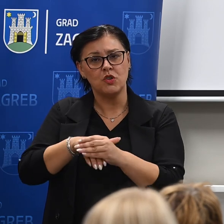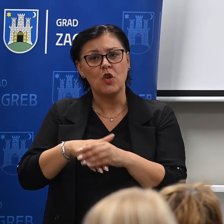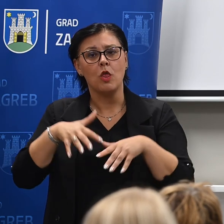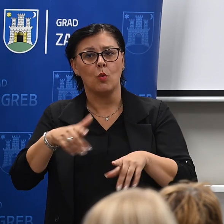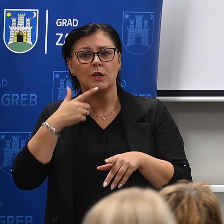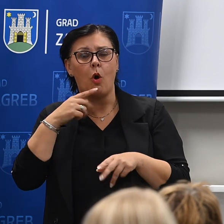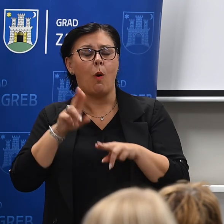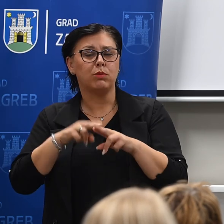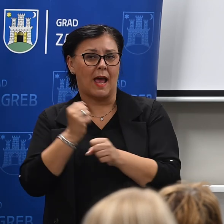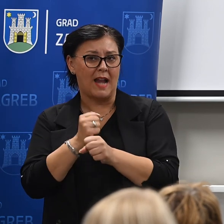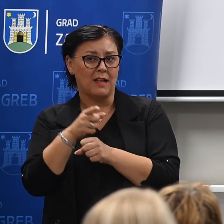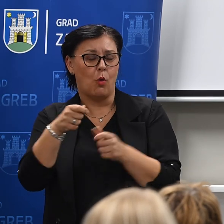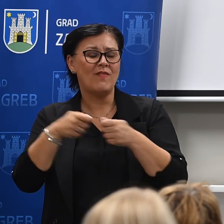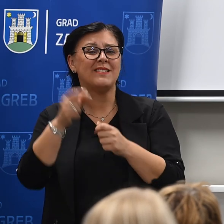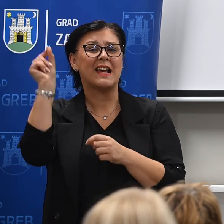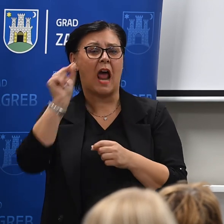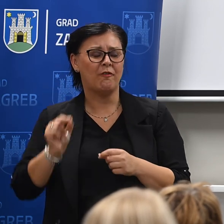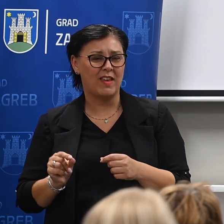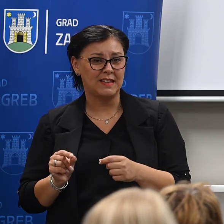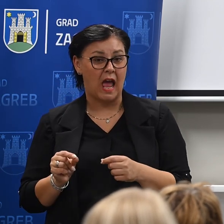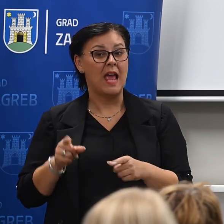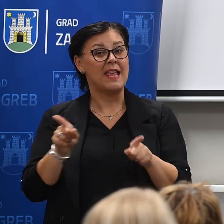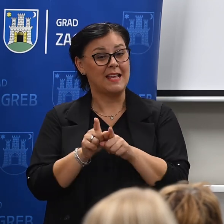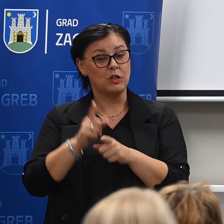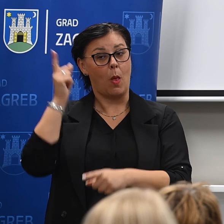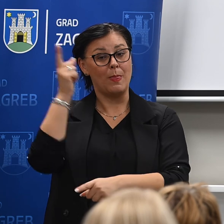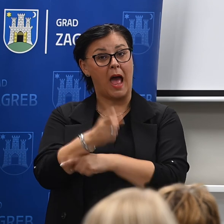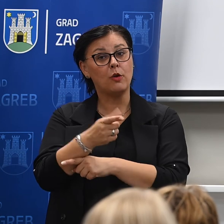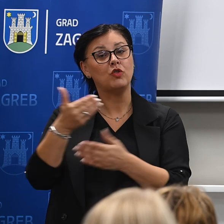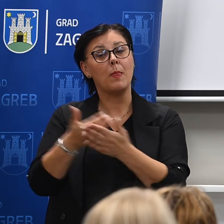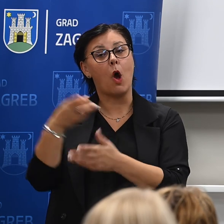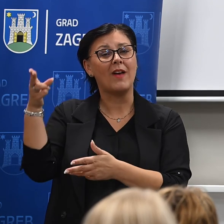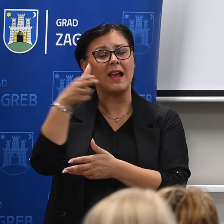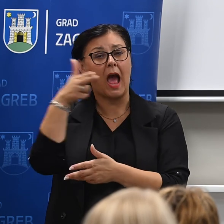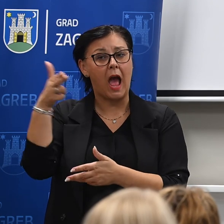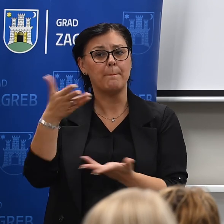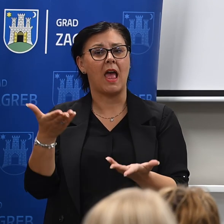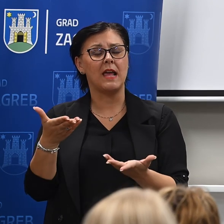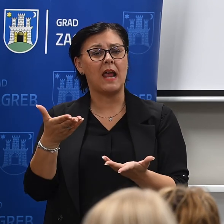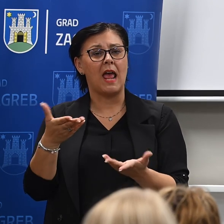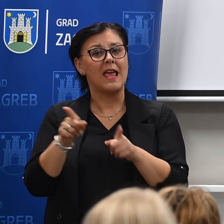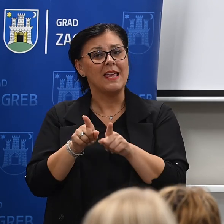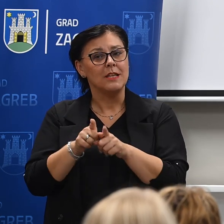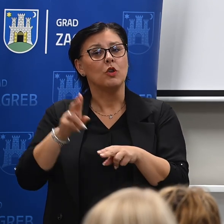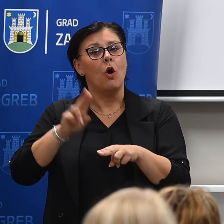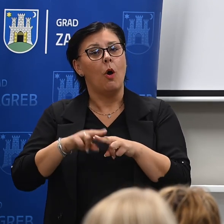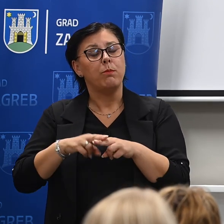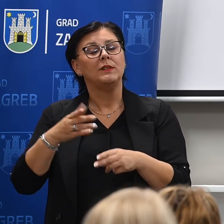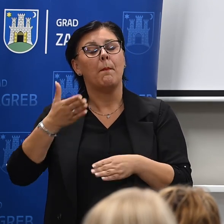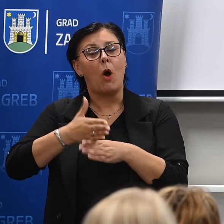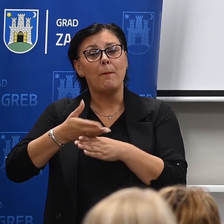Uz to paralelno, kao što znate, naručujemo i nove kamere i mobilne i fiksne i nudimo